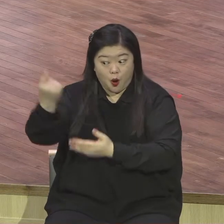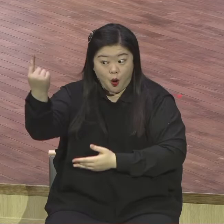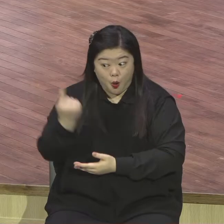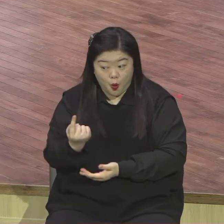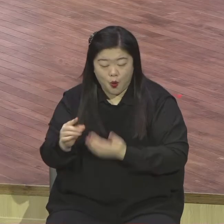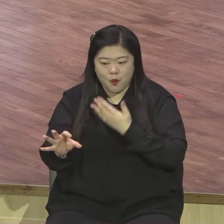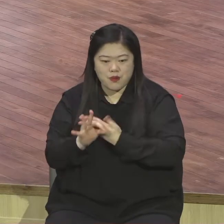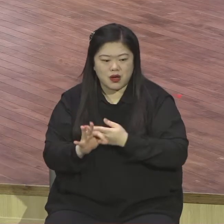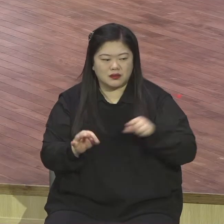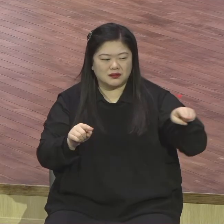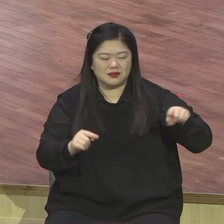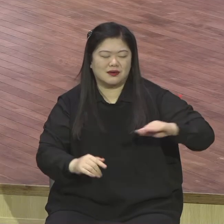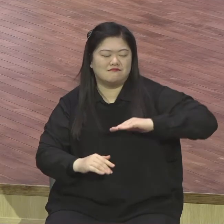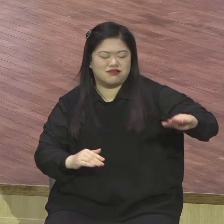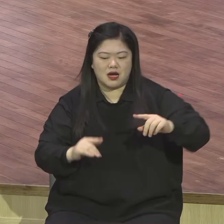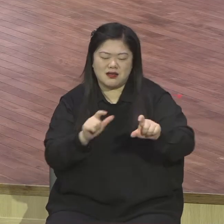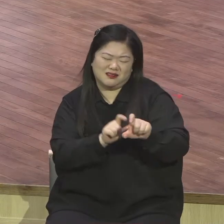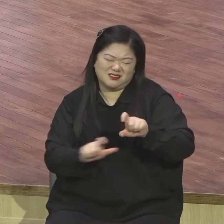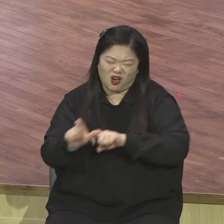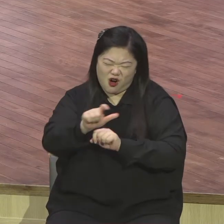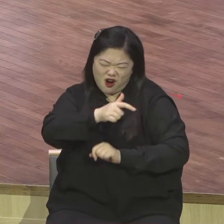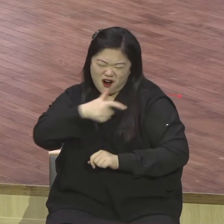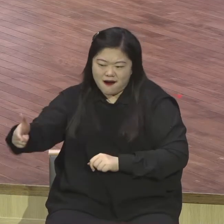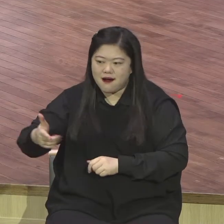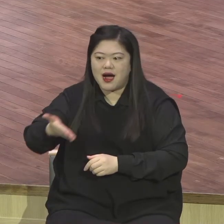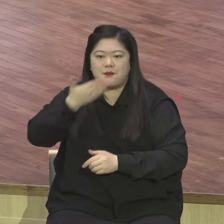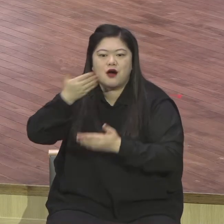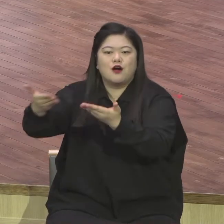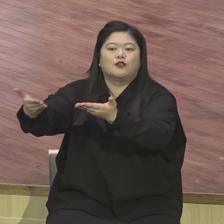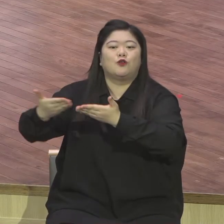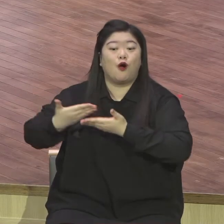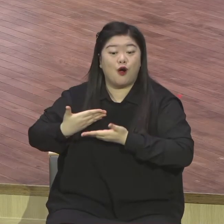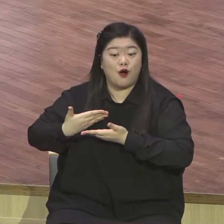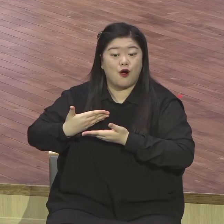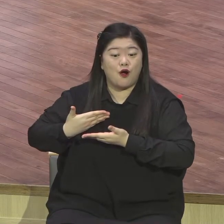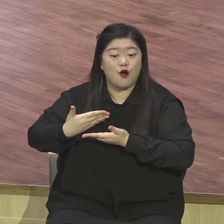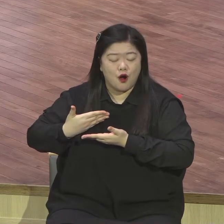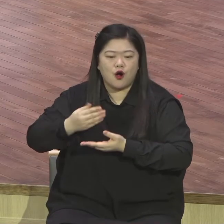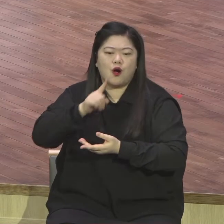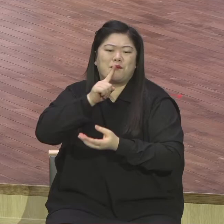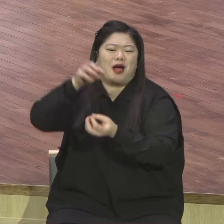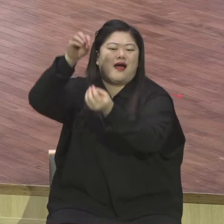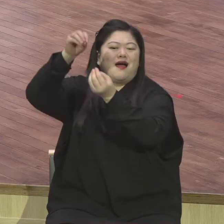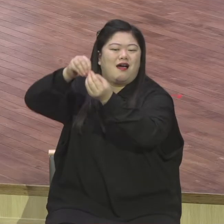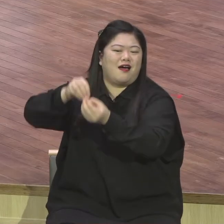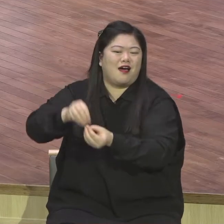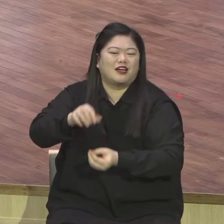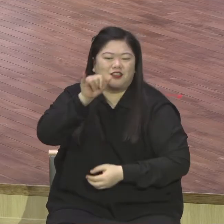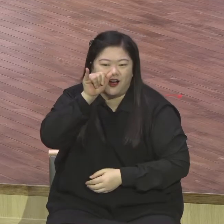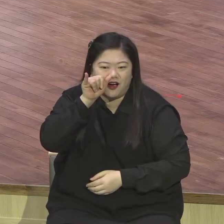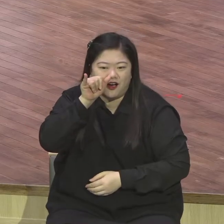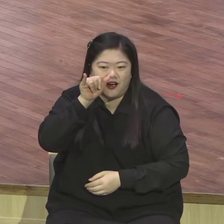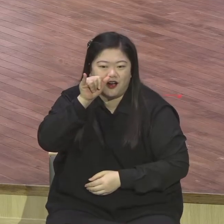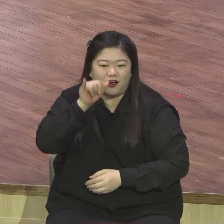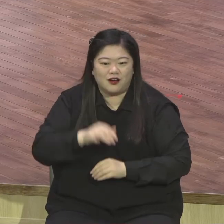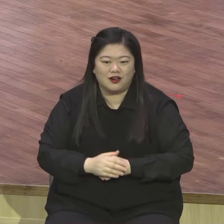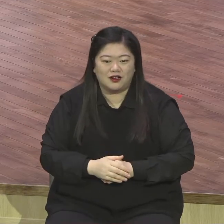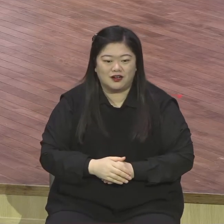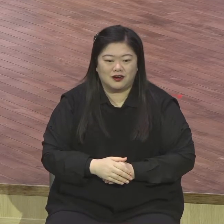백성들을 그 양식을 풍족히 채워줄 것이다. 메시아가 오시면 그렇게